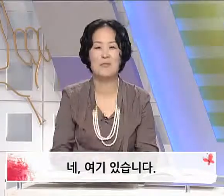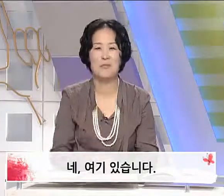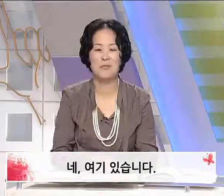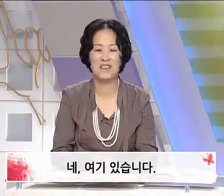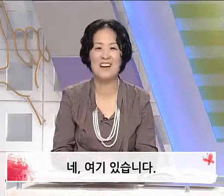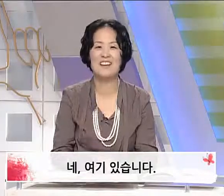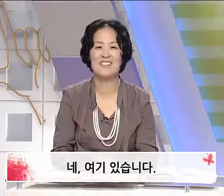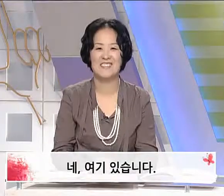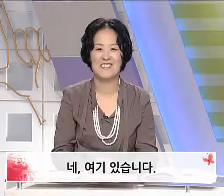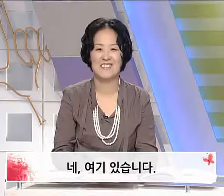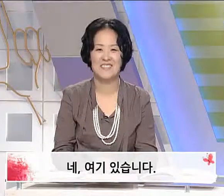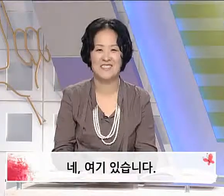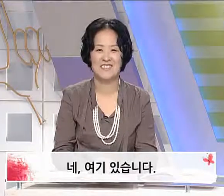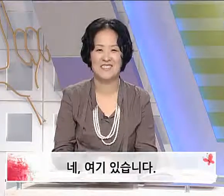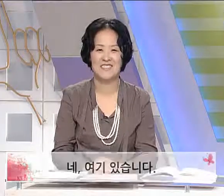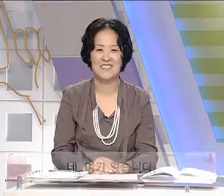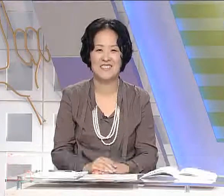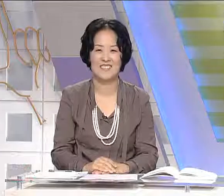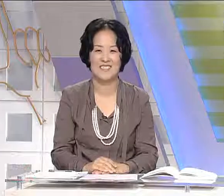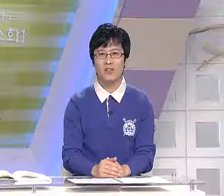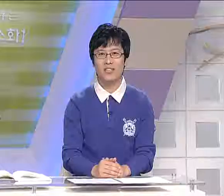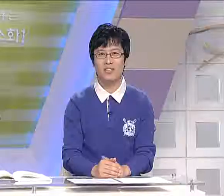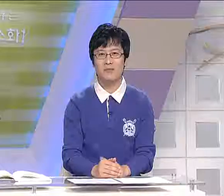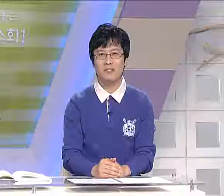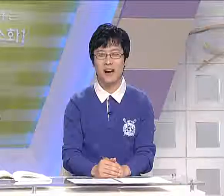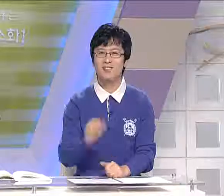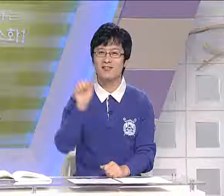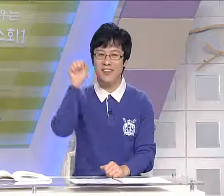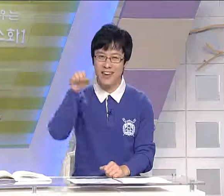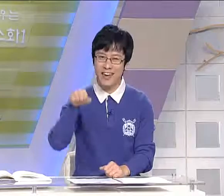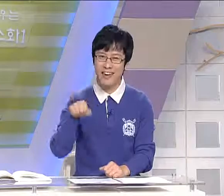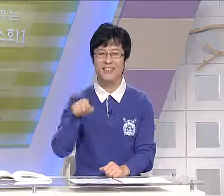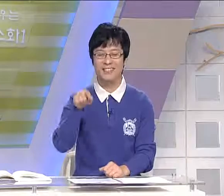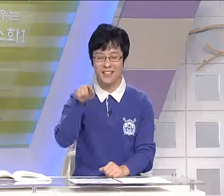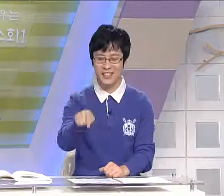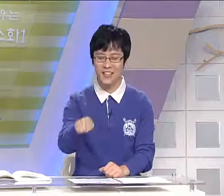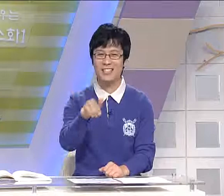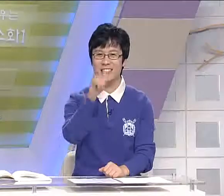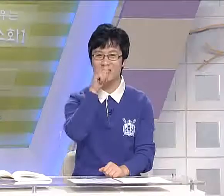배워봅니다. 네. 네. 여기 있습니다. 네. 여기 있습니다.